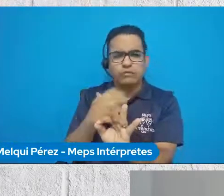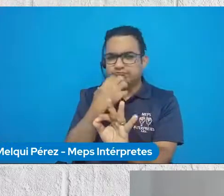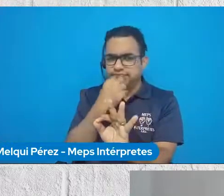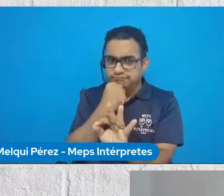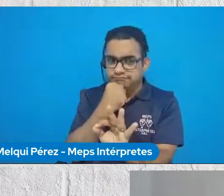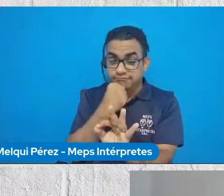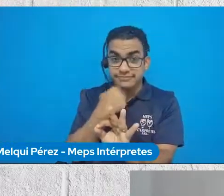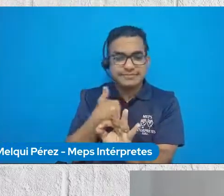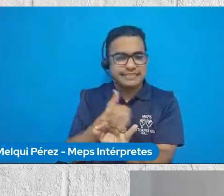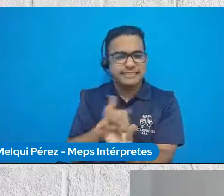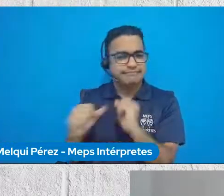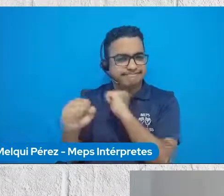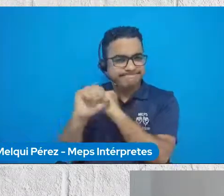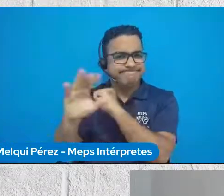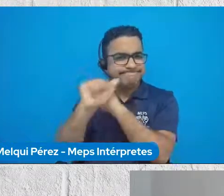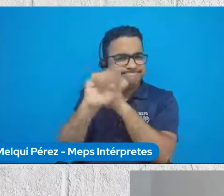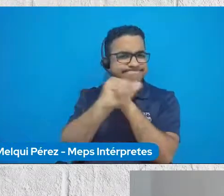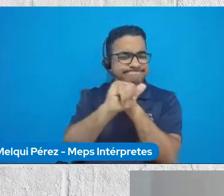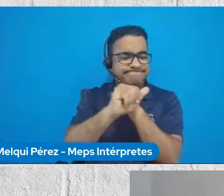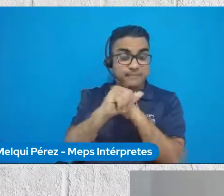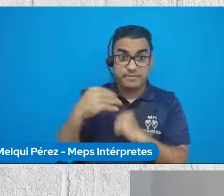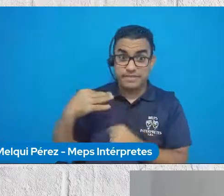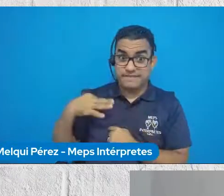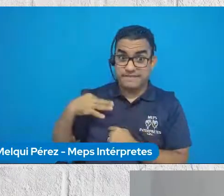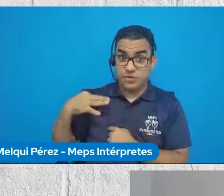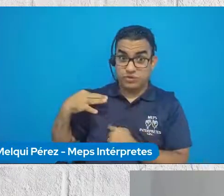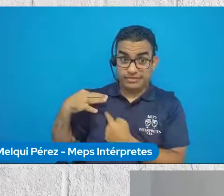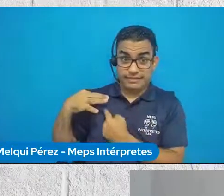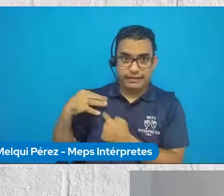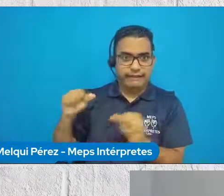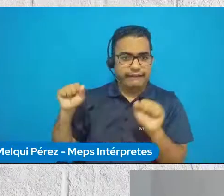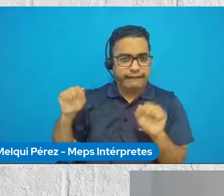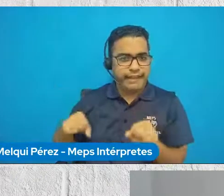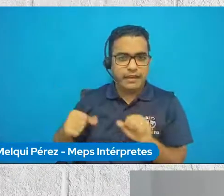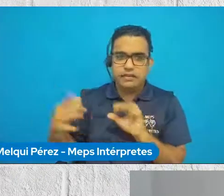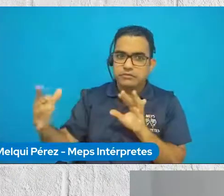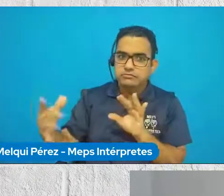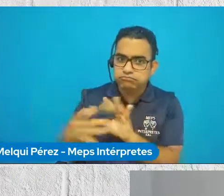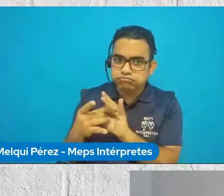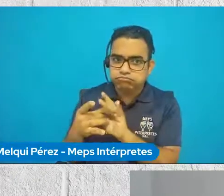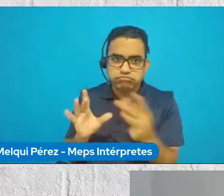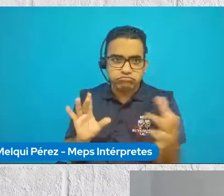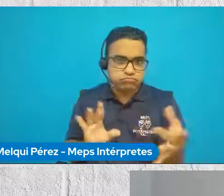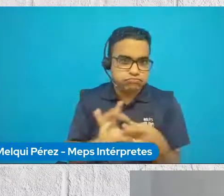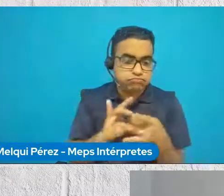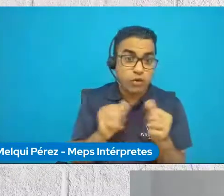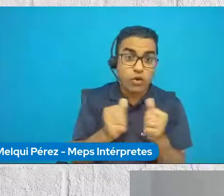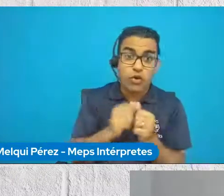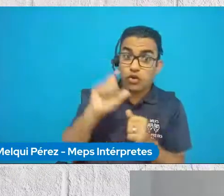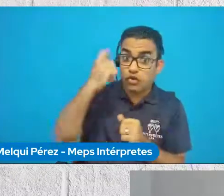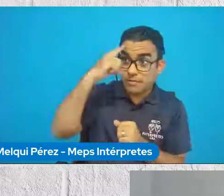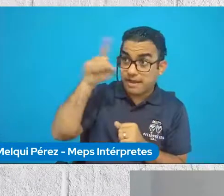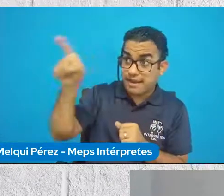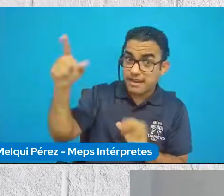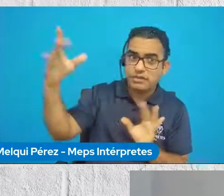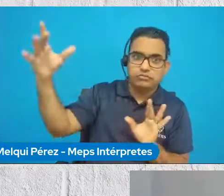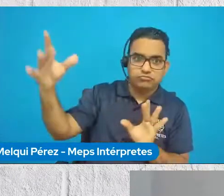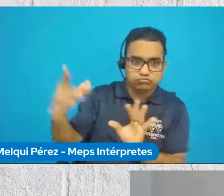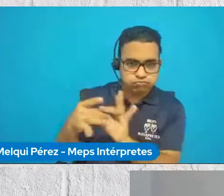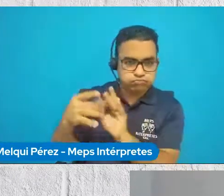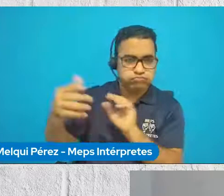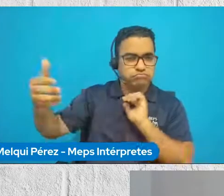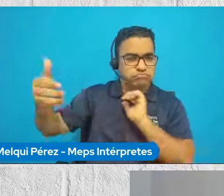posicionar es cómo el voluntariado puede unir a las personas con sus gobiernos. En ese sentido y